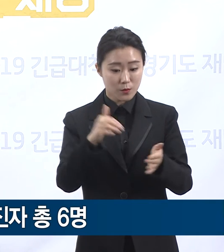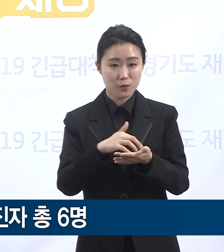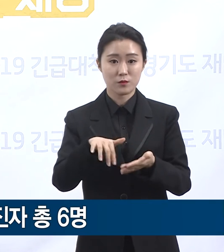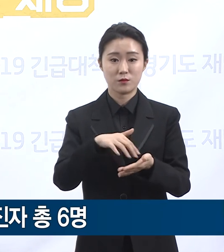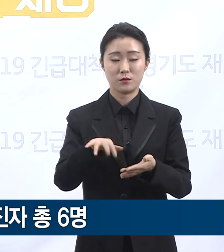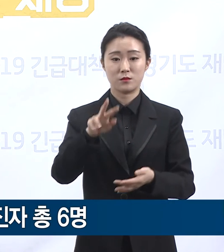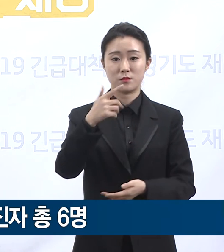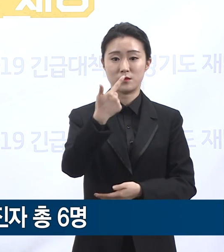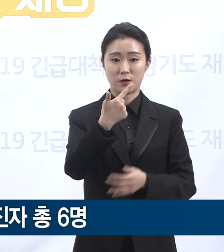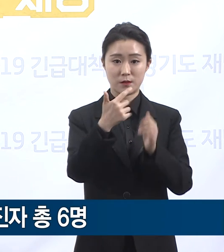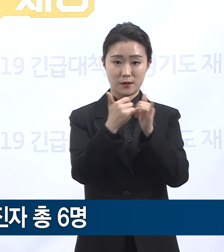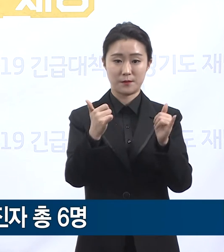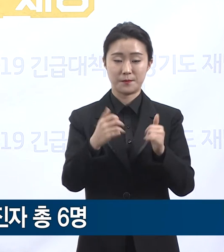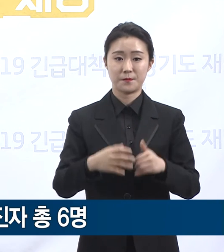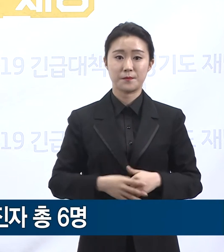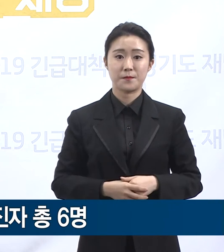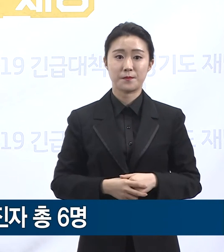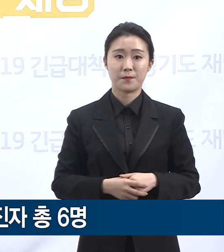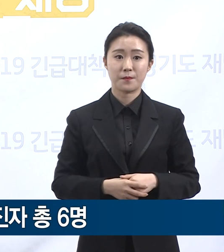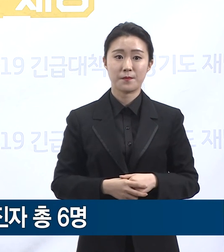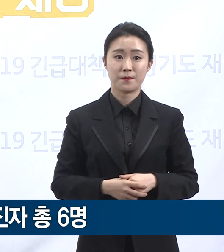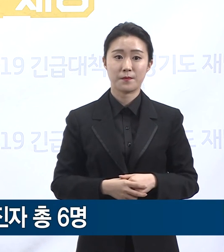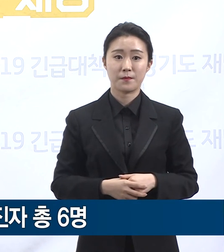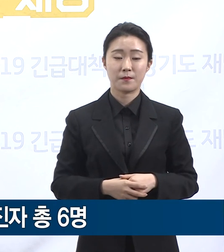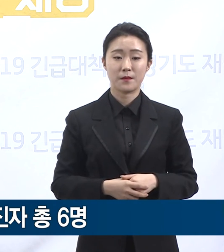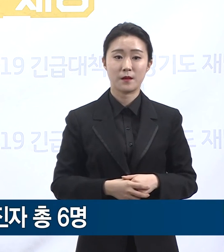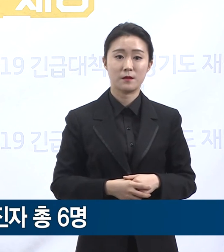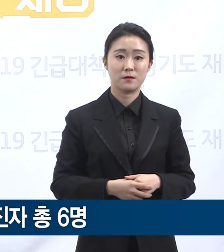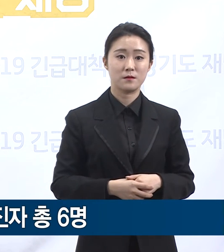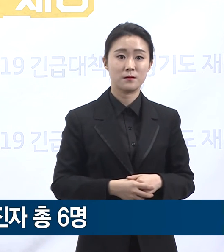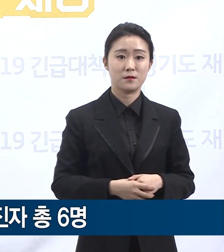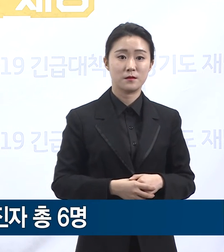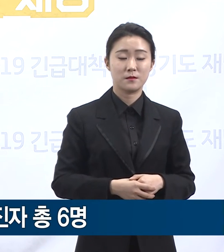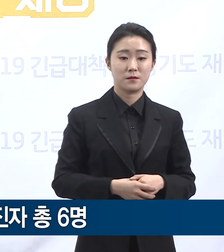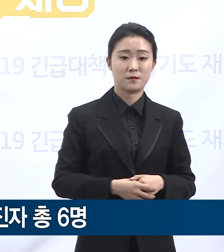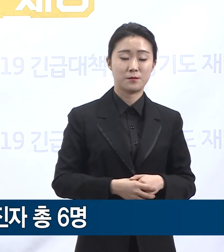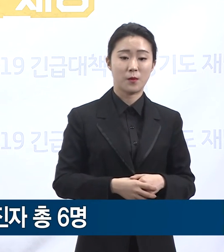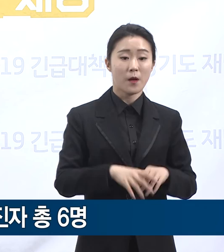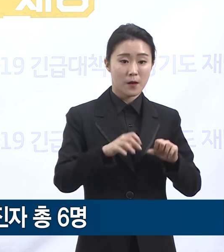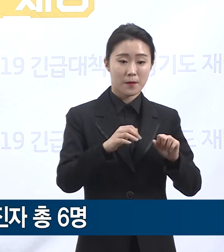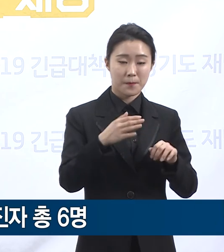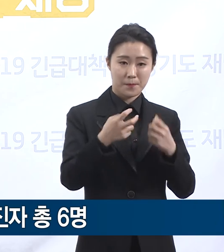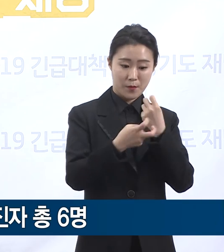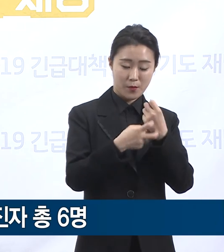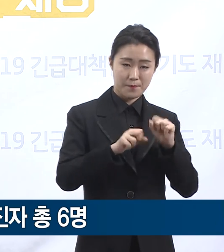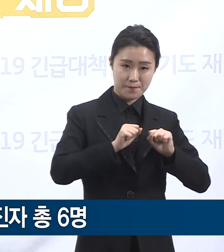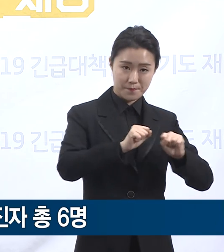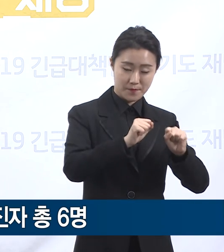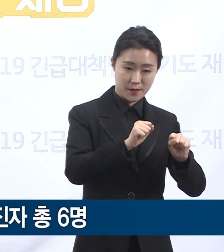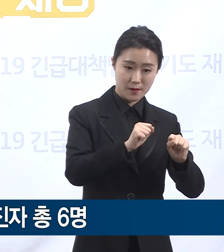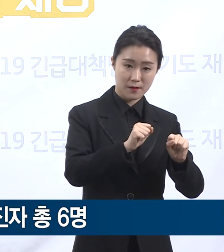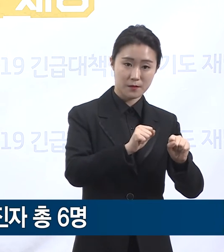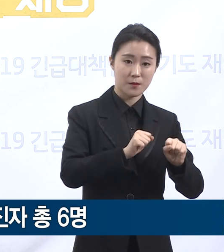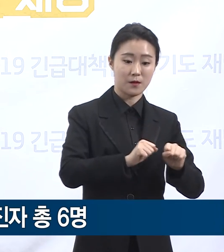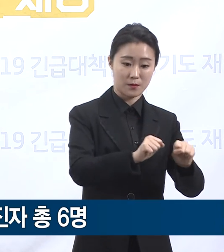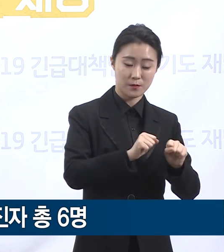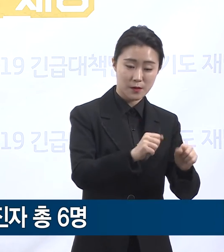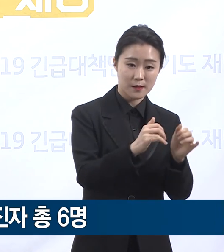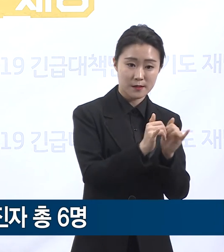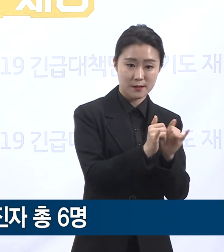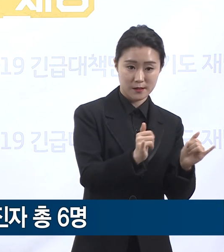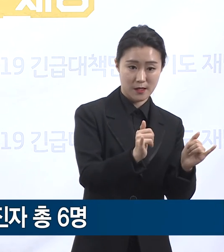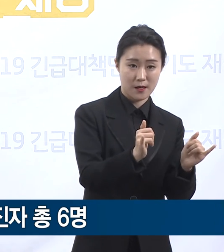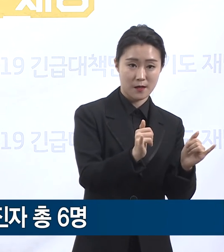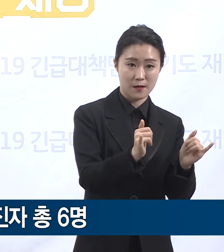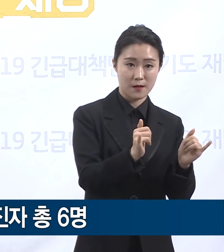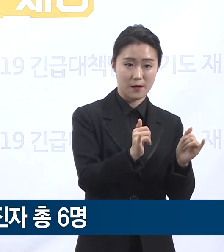추가 확진자 2명은 네번째 확진자인 한성내과 의원 미화원의 배우자와 첫 확진된 투석 환자와 접촉했던